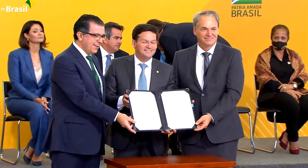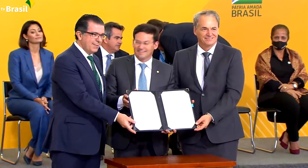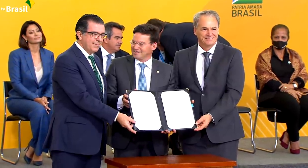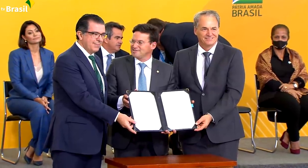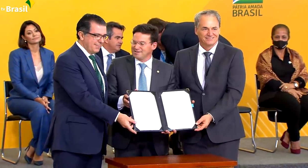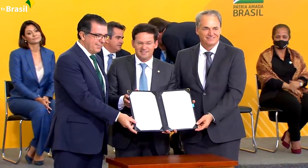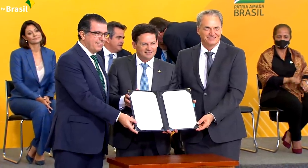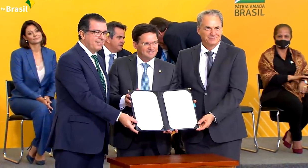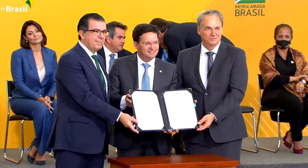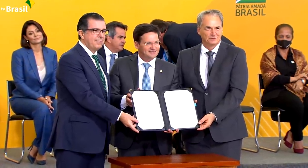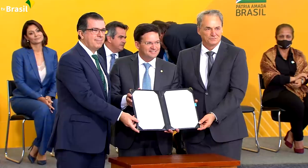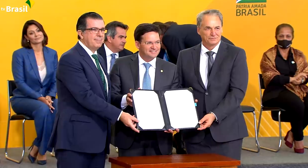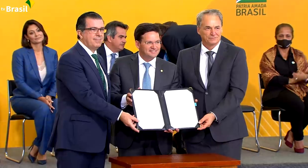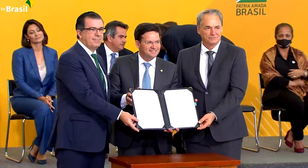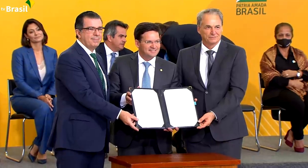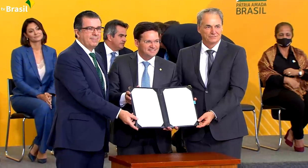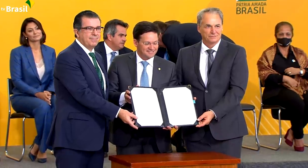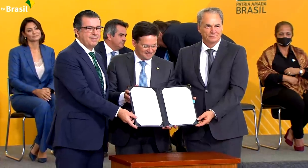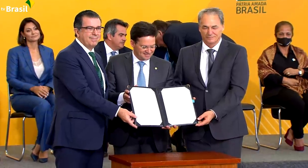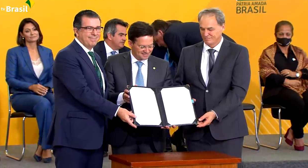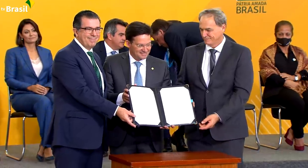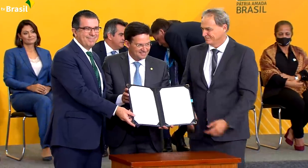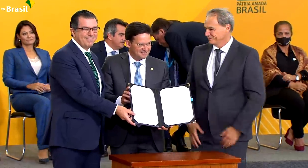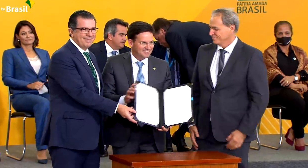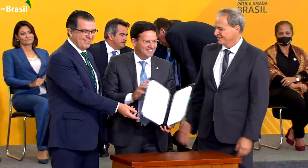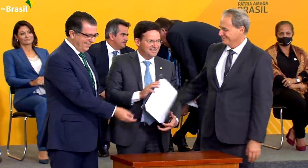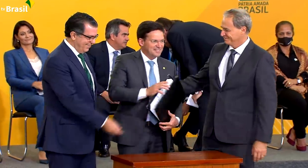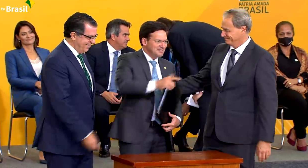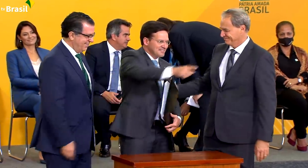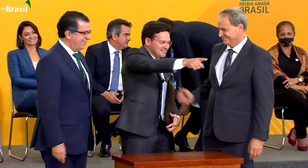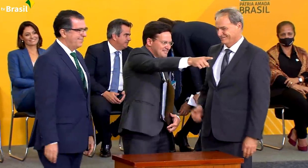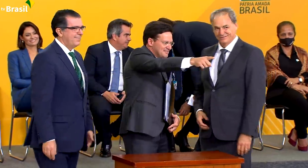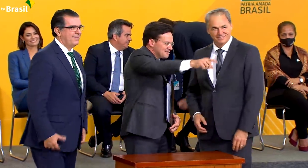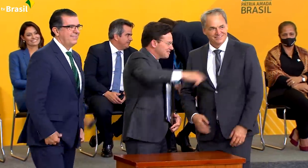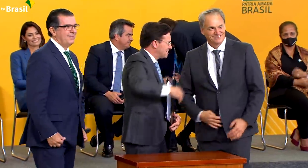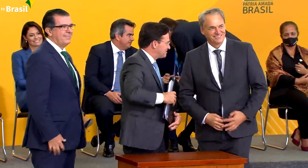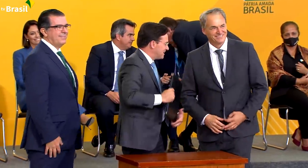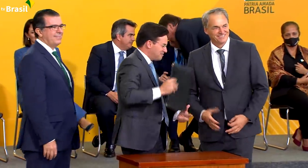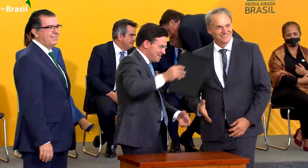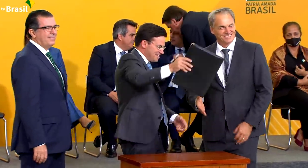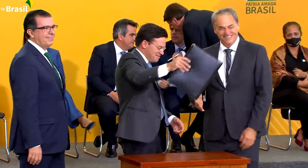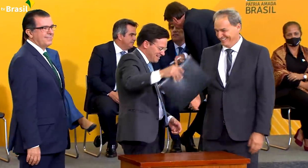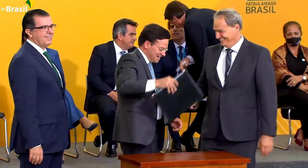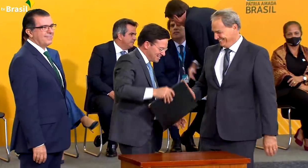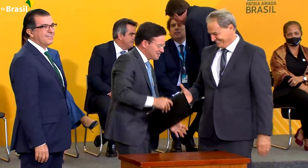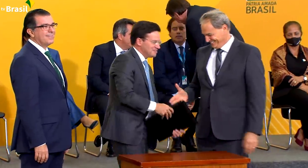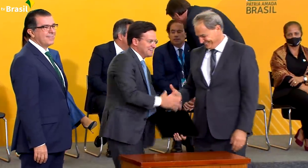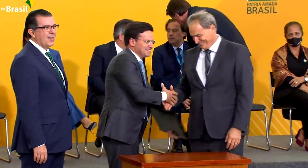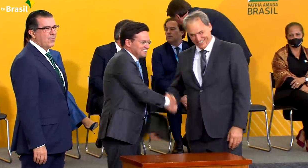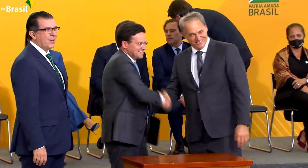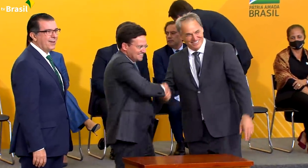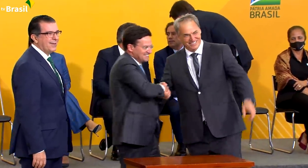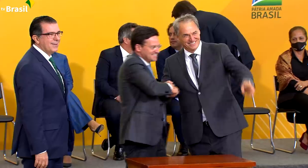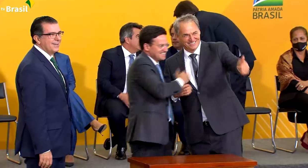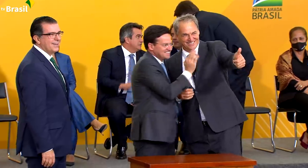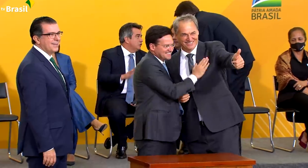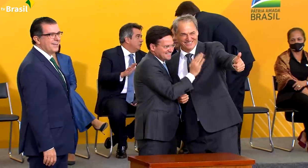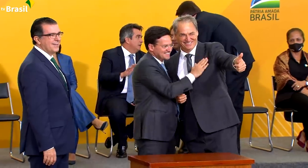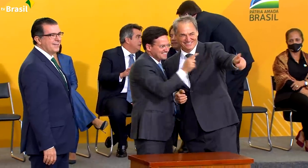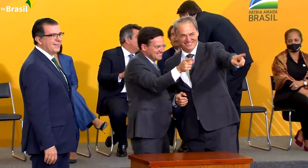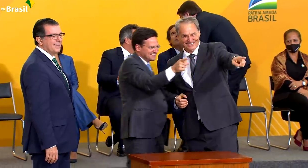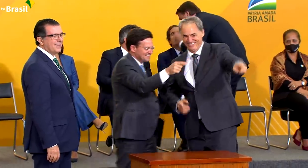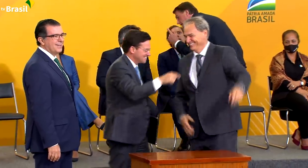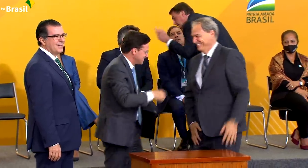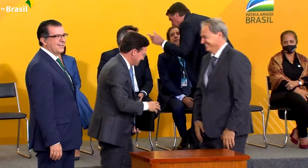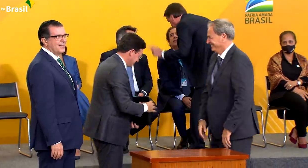apresenta os procedimentos para a solicitação de isenções fiscais vinculadas à doação